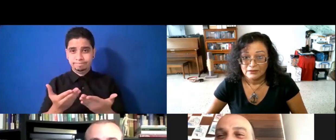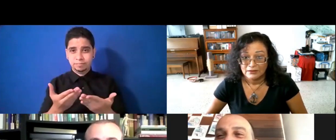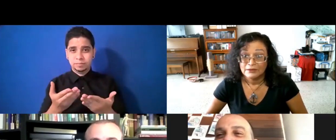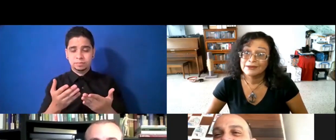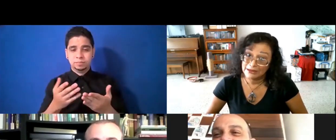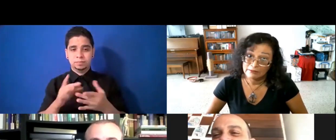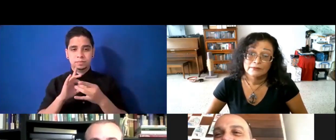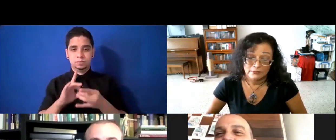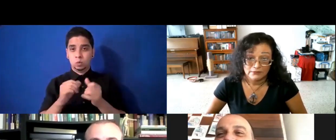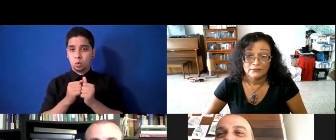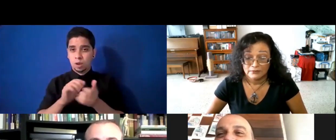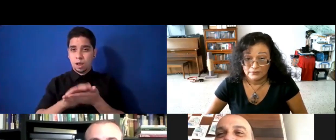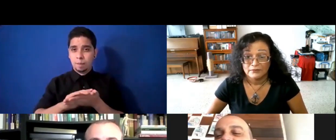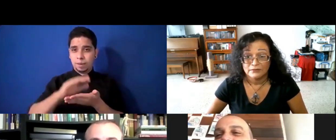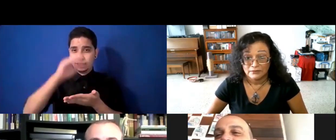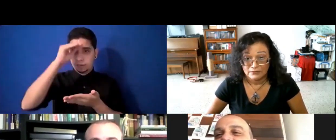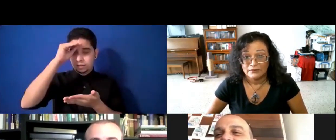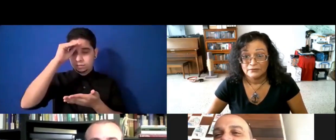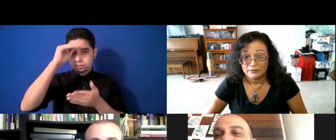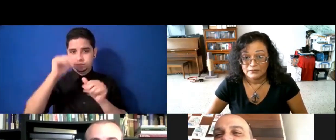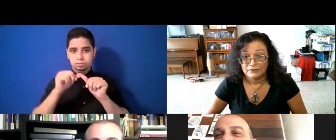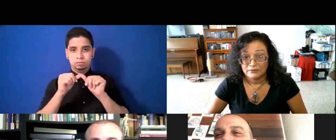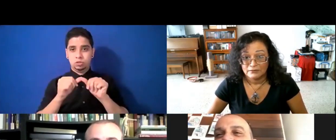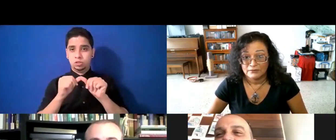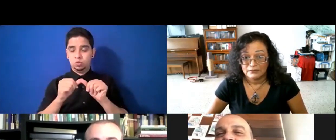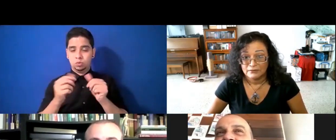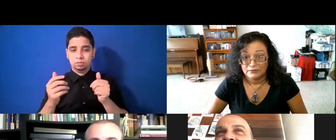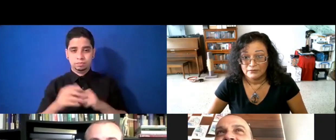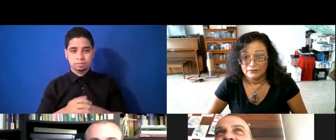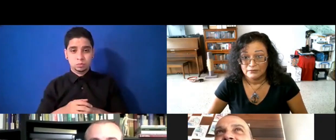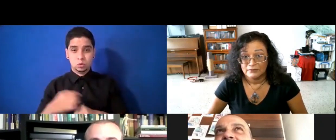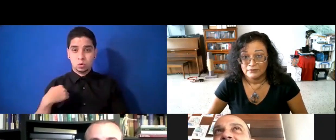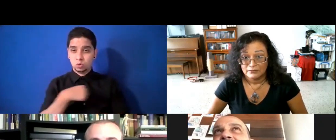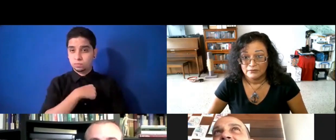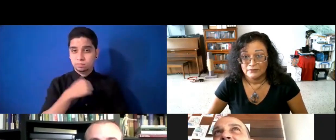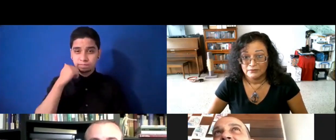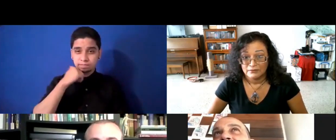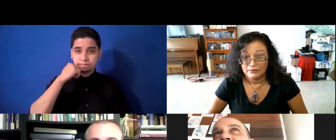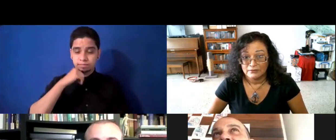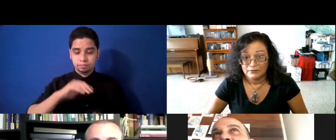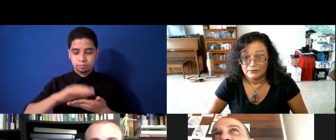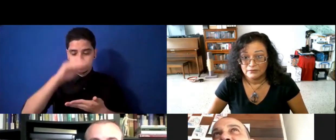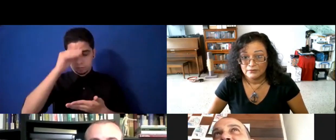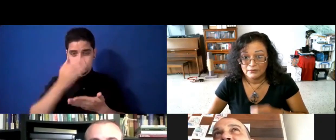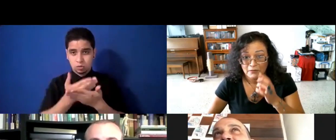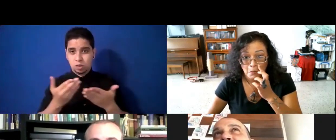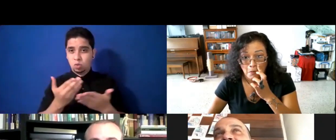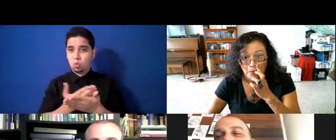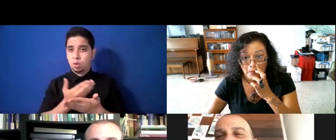continuo, de aprendizaje todos los días. Y, nada, pienso, le doy gracias a Dios